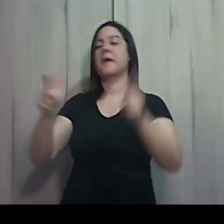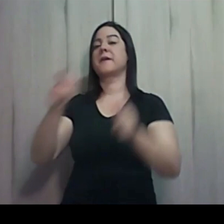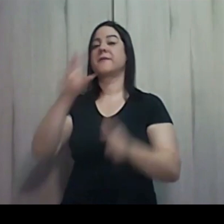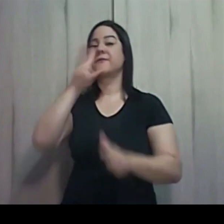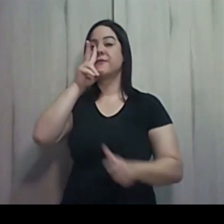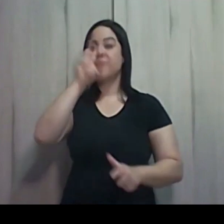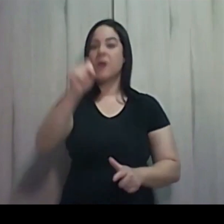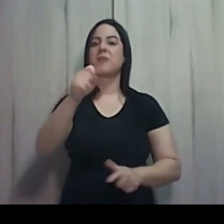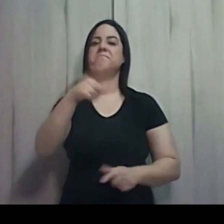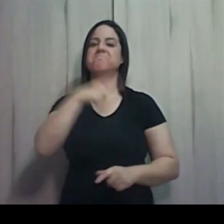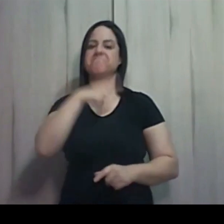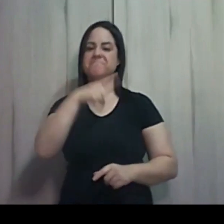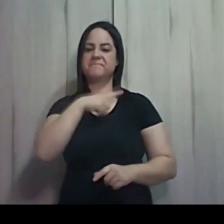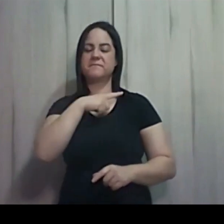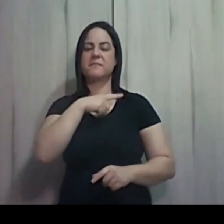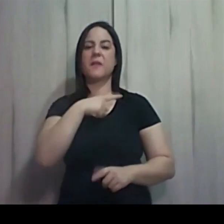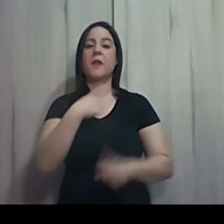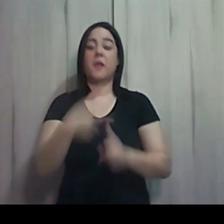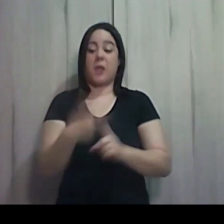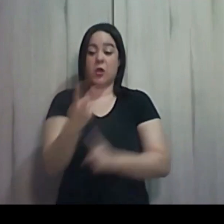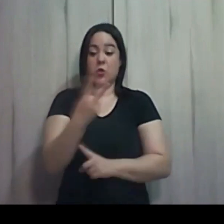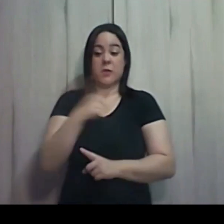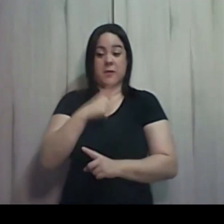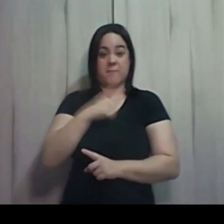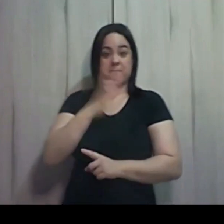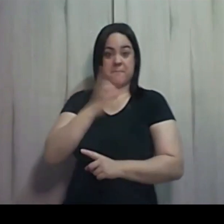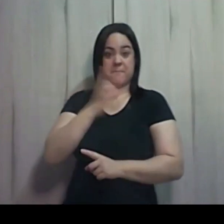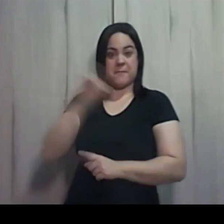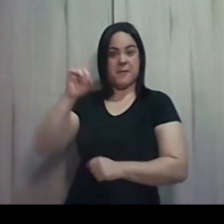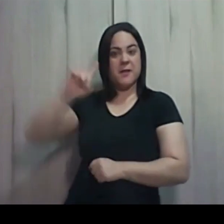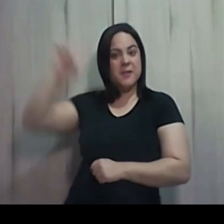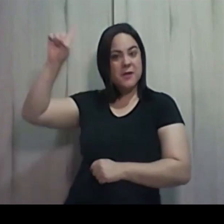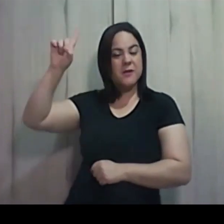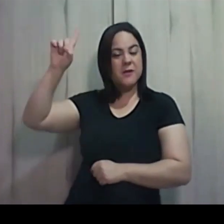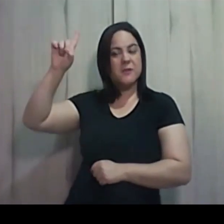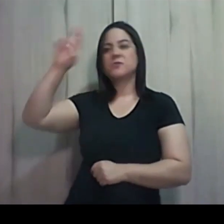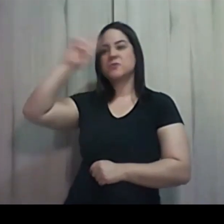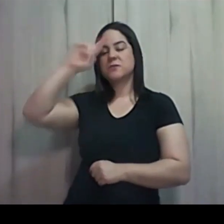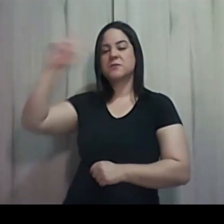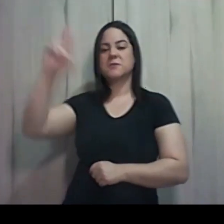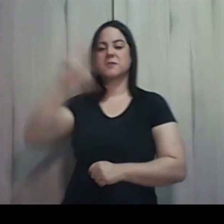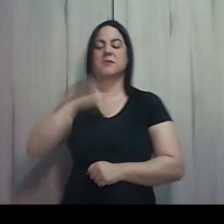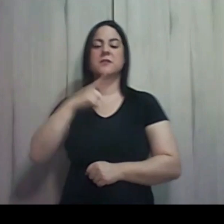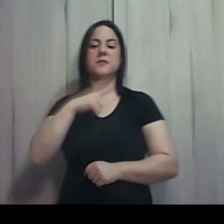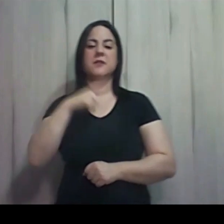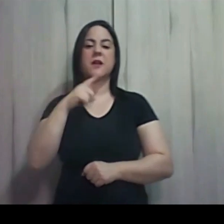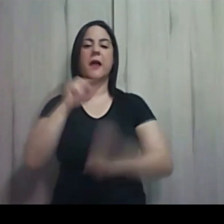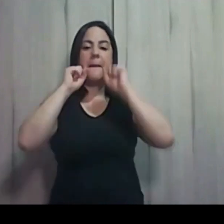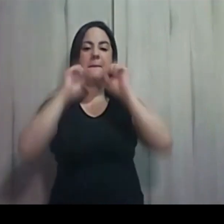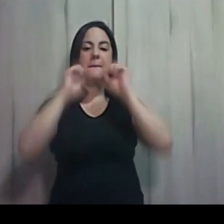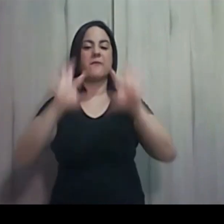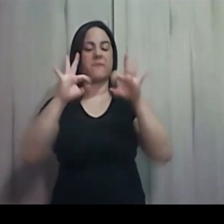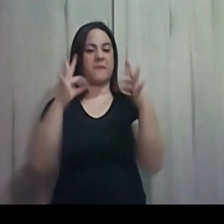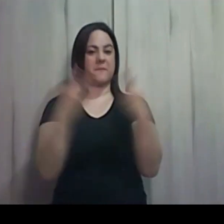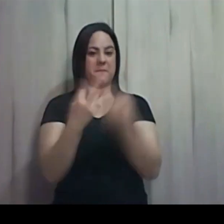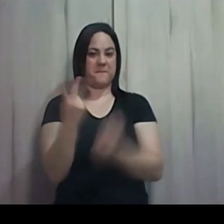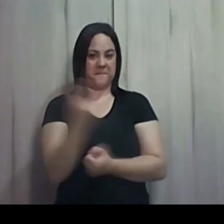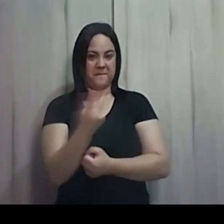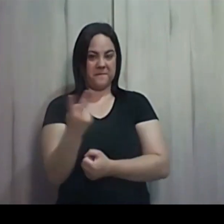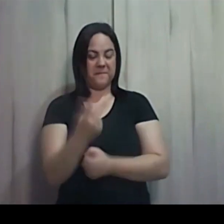temeram a Deus, o Senhor constituiu uma família para elas. Então o faraó ordenou a todo o